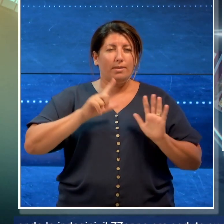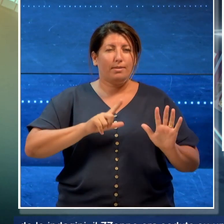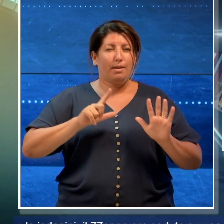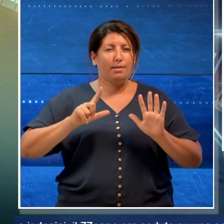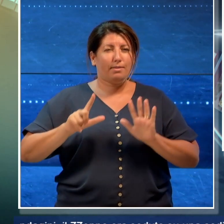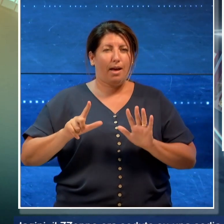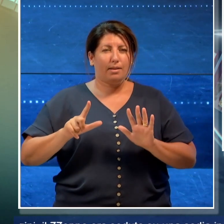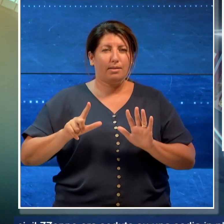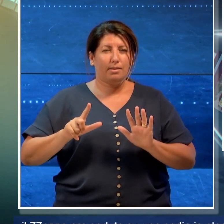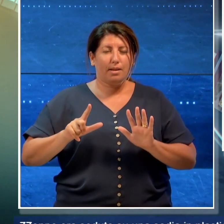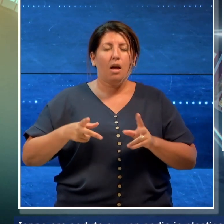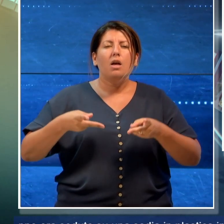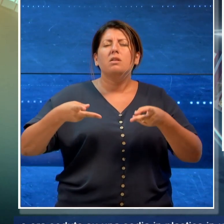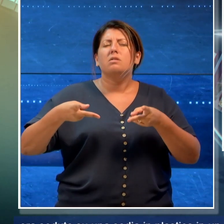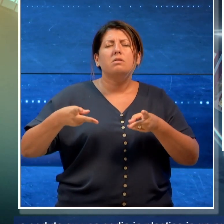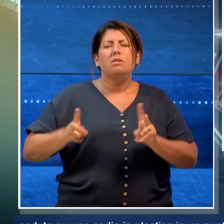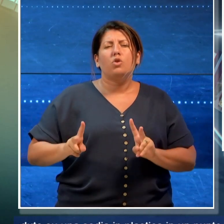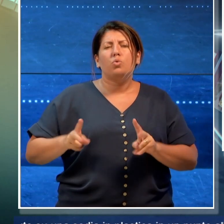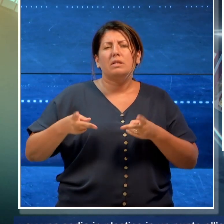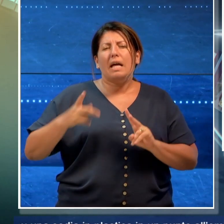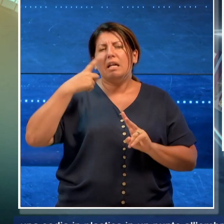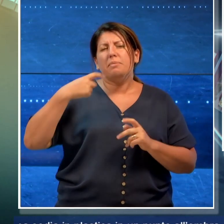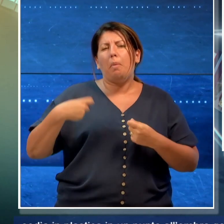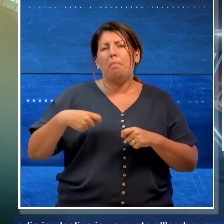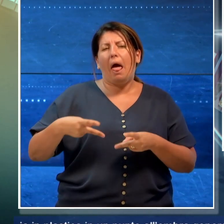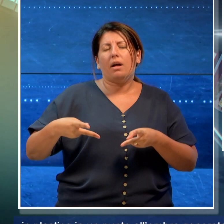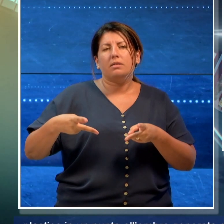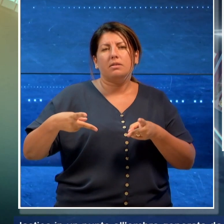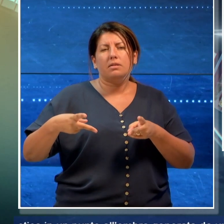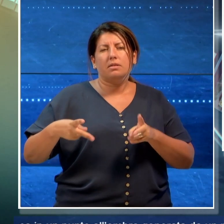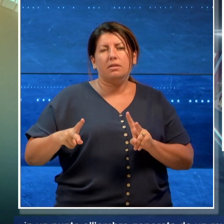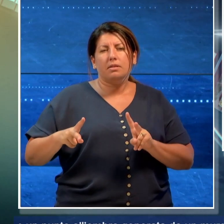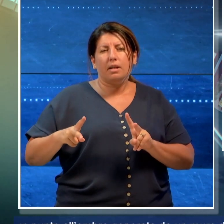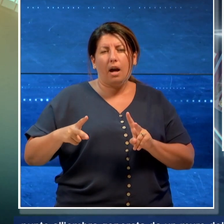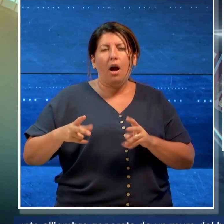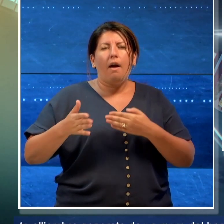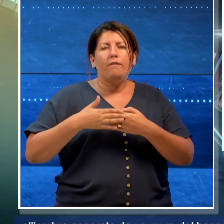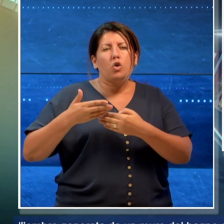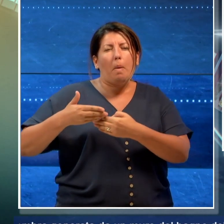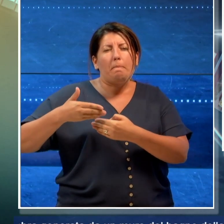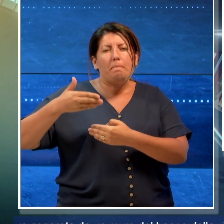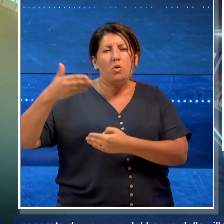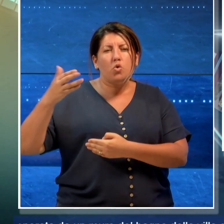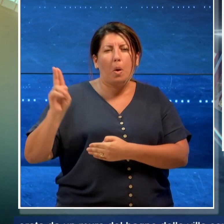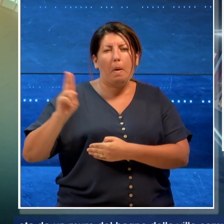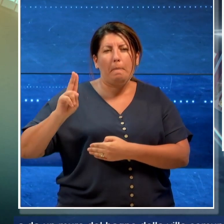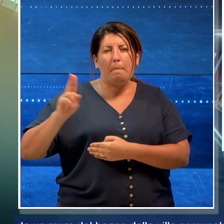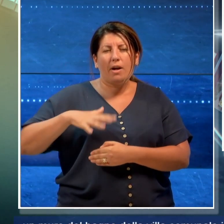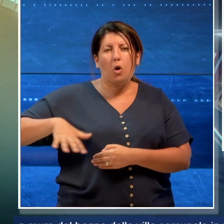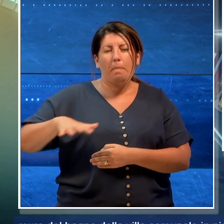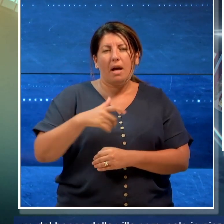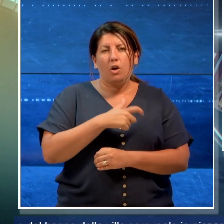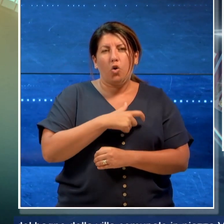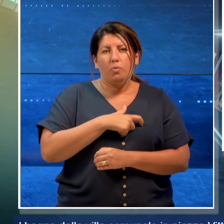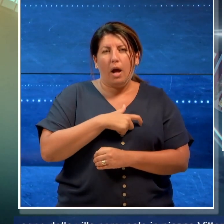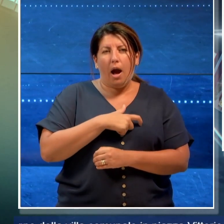seduto su una sedia in plastica in un punto all'ombra generata da un muro del bagno della villa comunale in